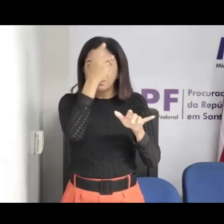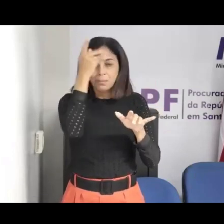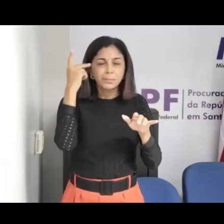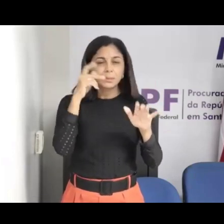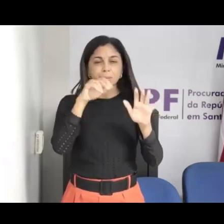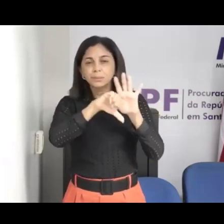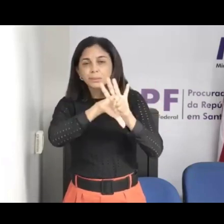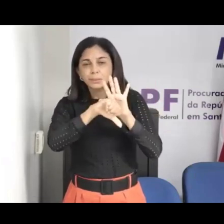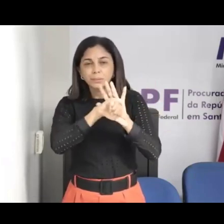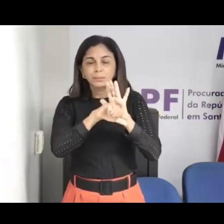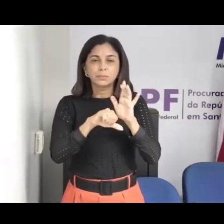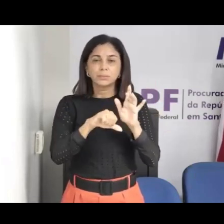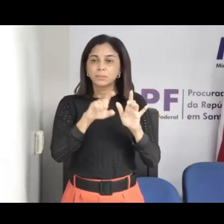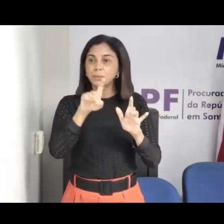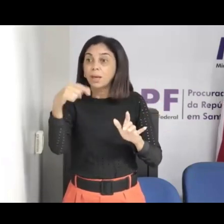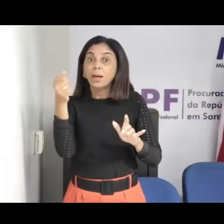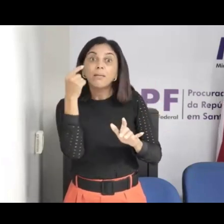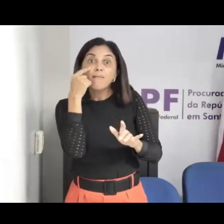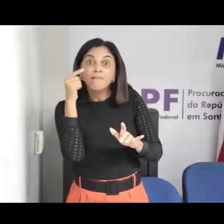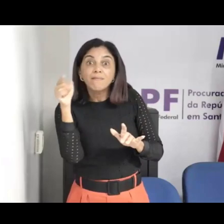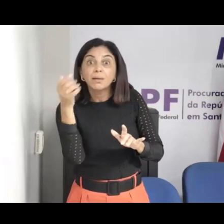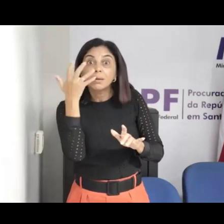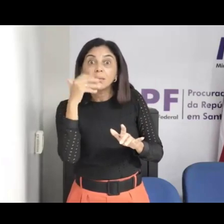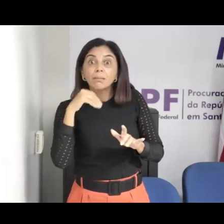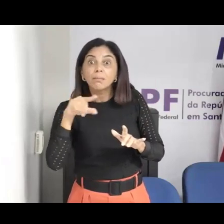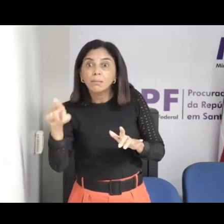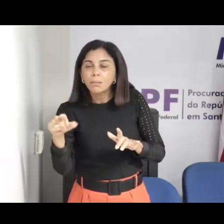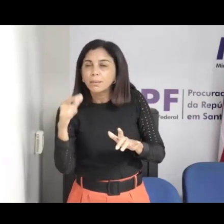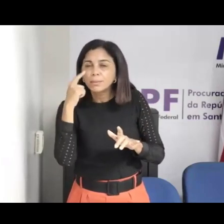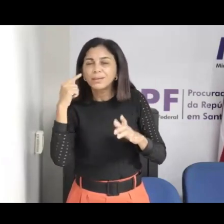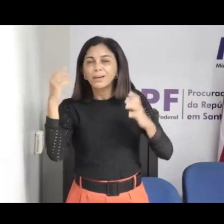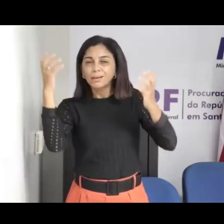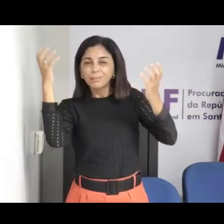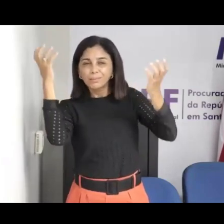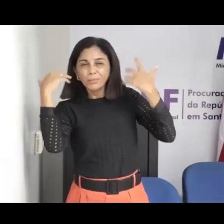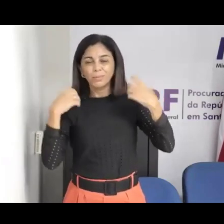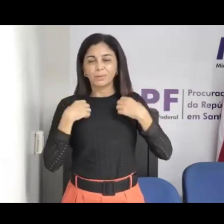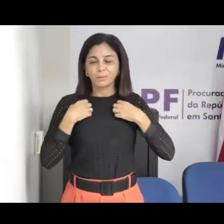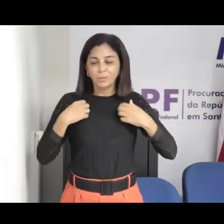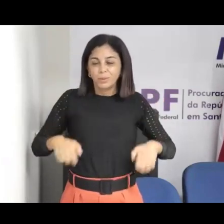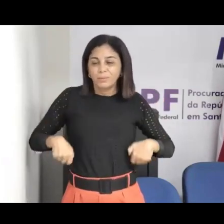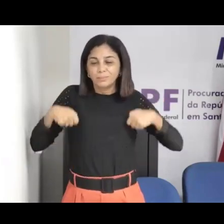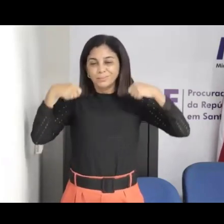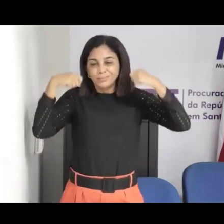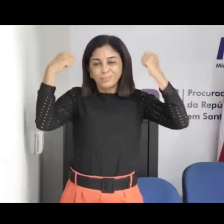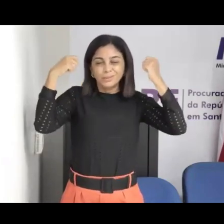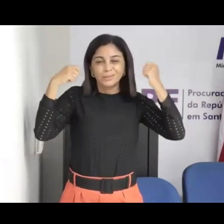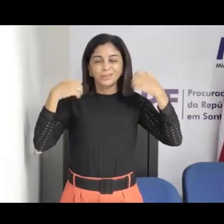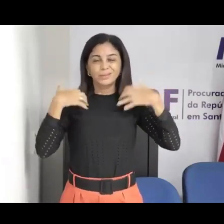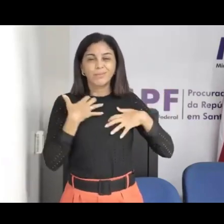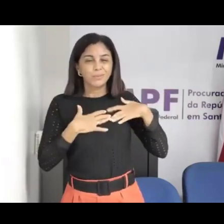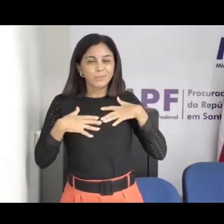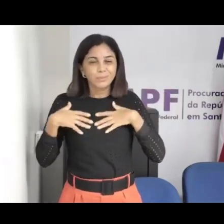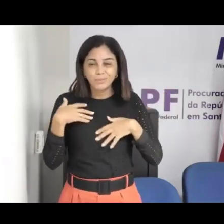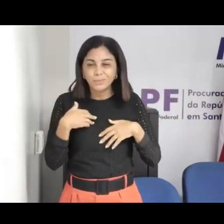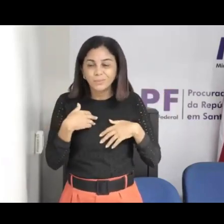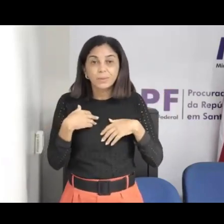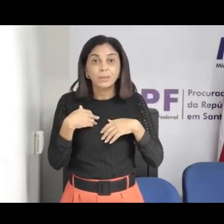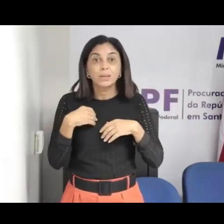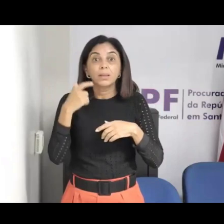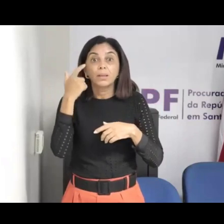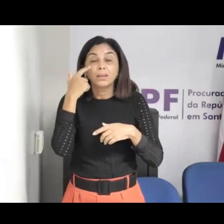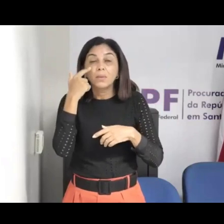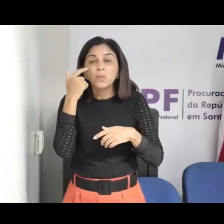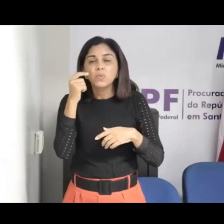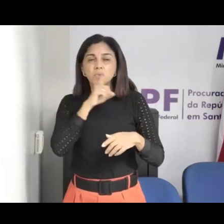se troca, sai do banho, entra no banho, faz tudo que ela tem que fazer, deita para dormir, e eles podem estar ali com a câmera ligada,